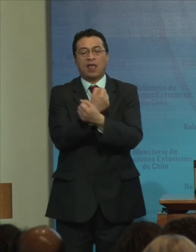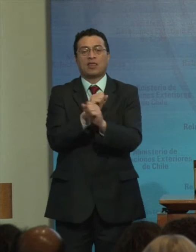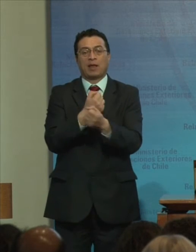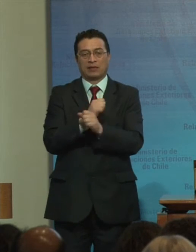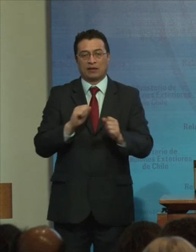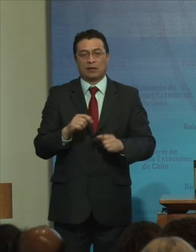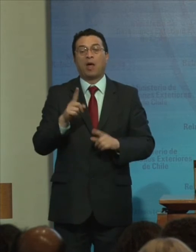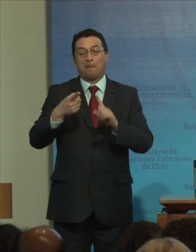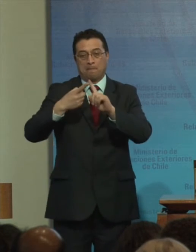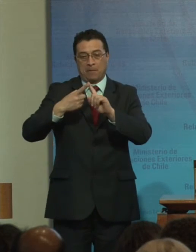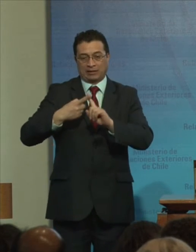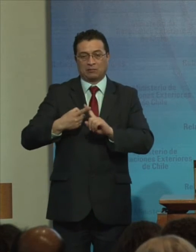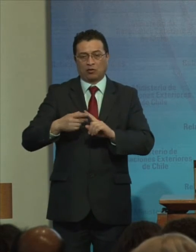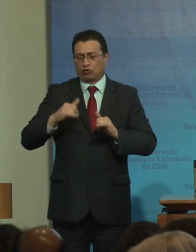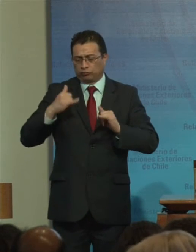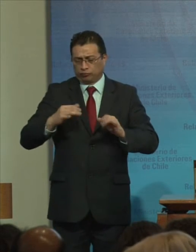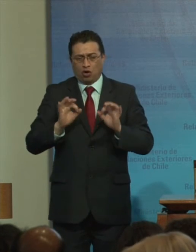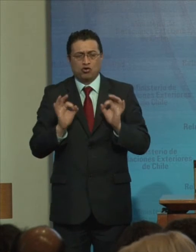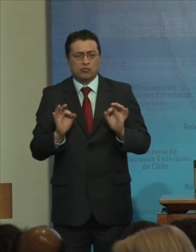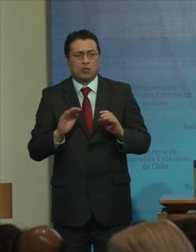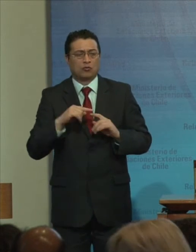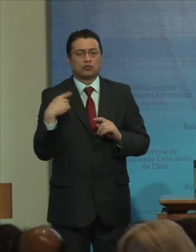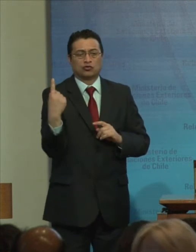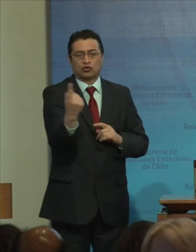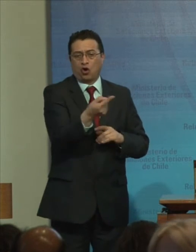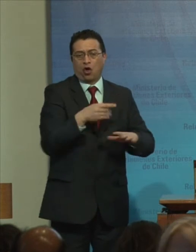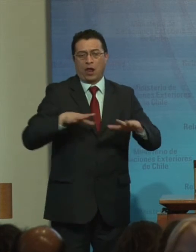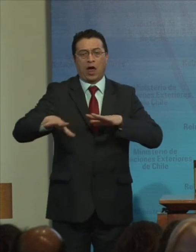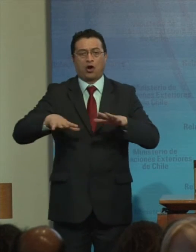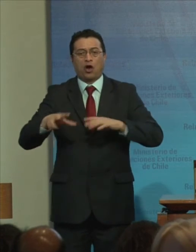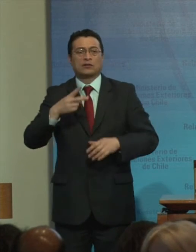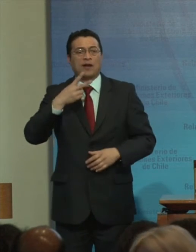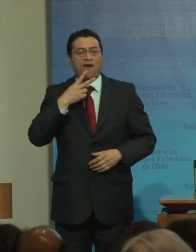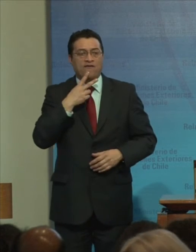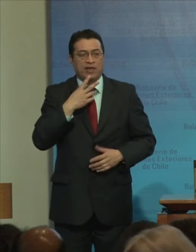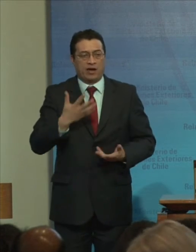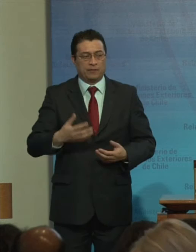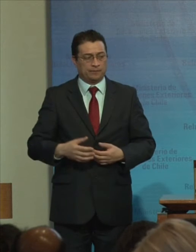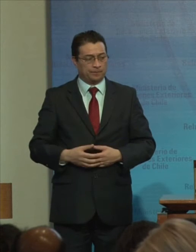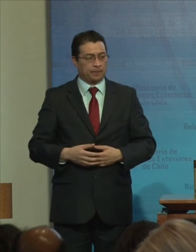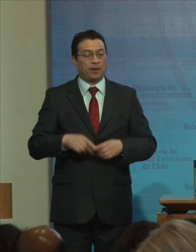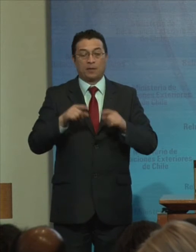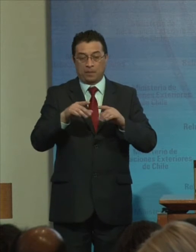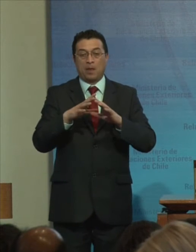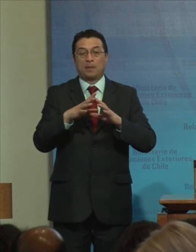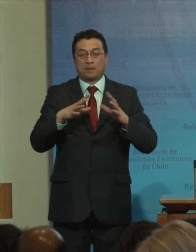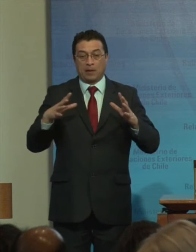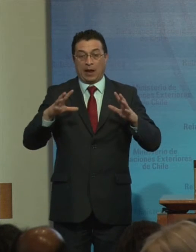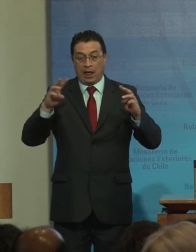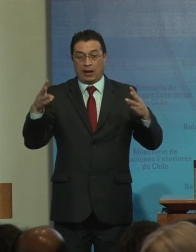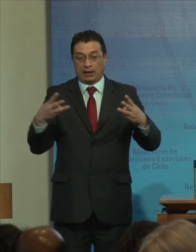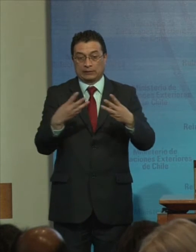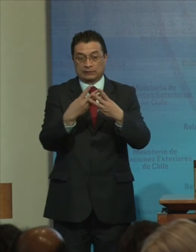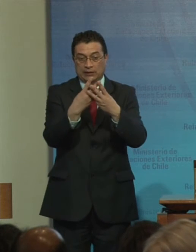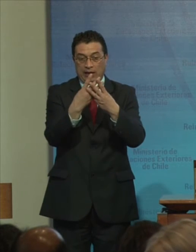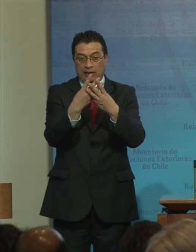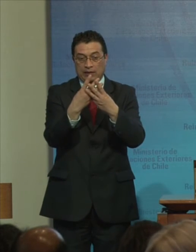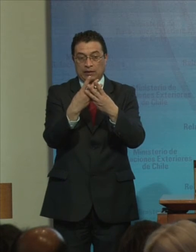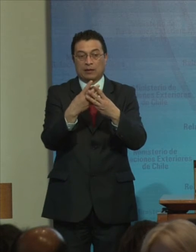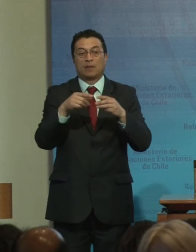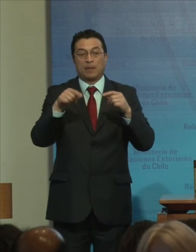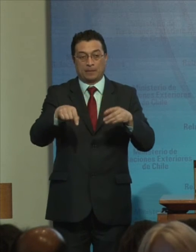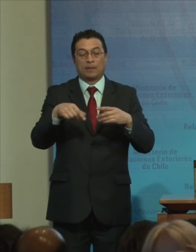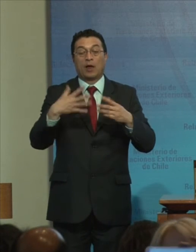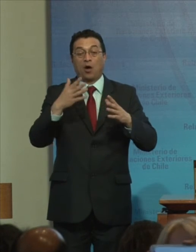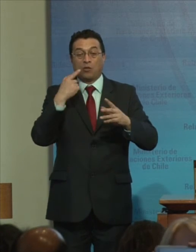Participando Plenamente En todos Los ámbitos De la vida El gran El reto Que estamos